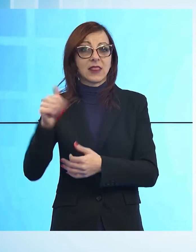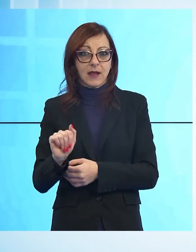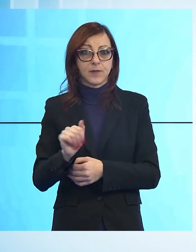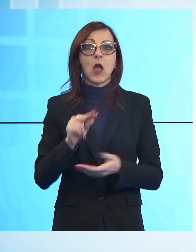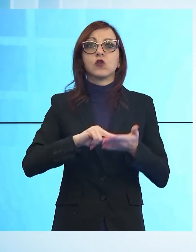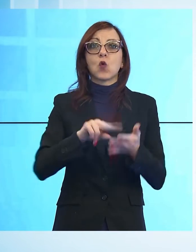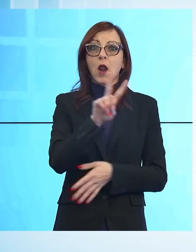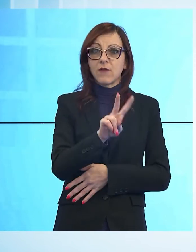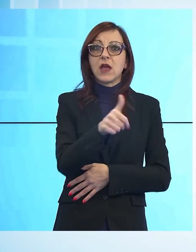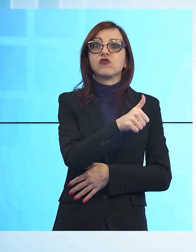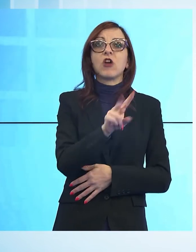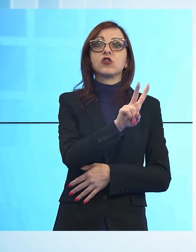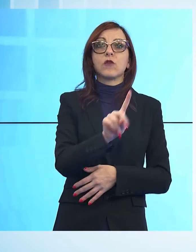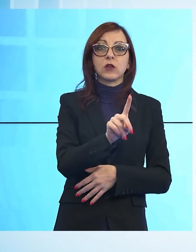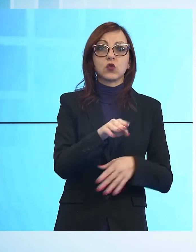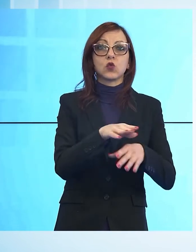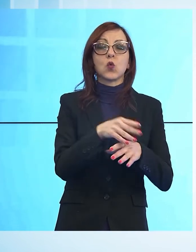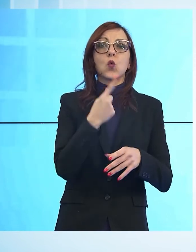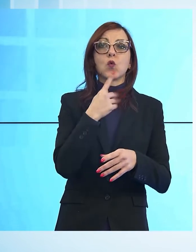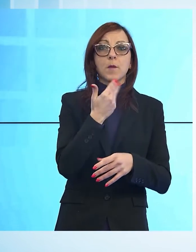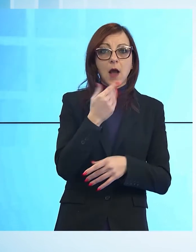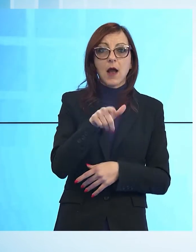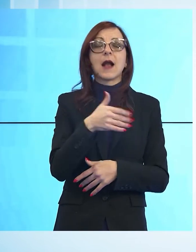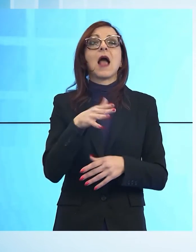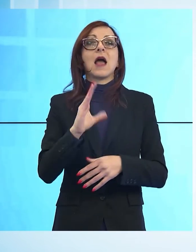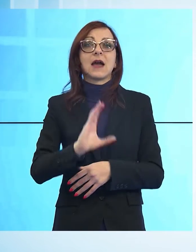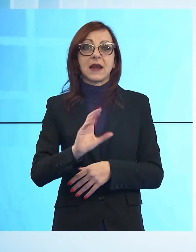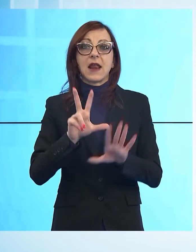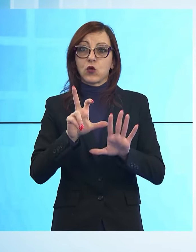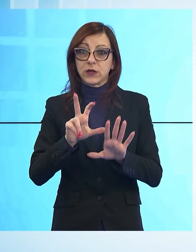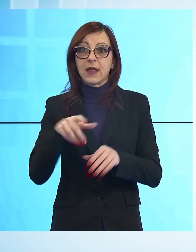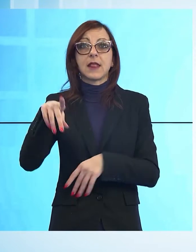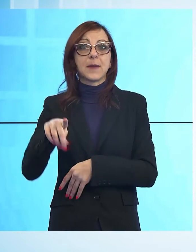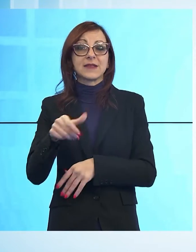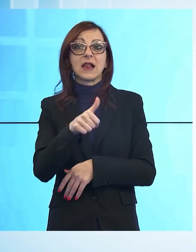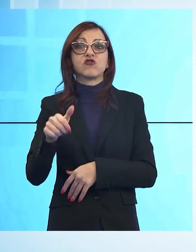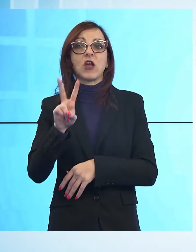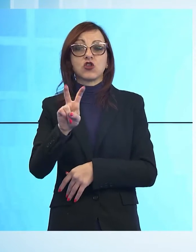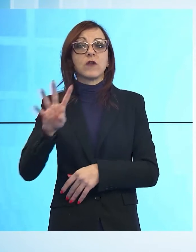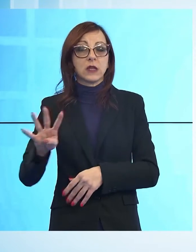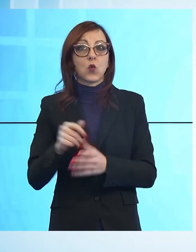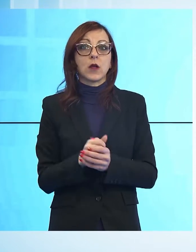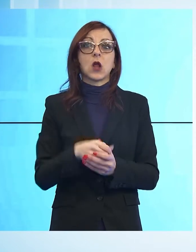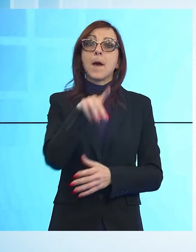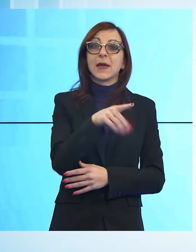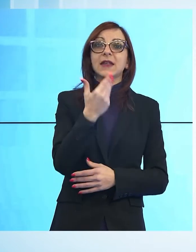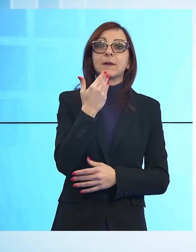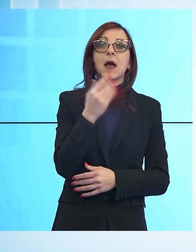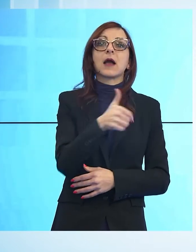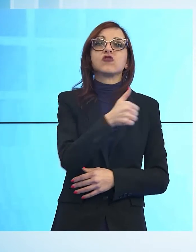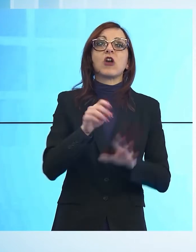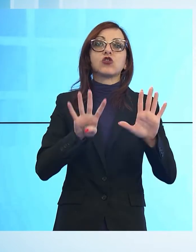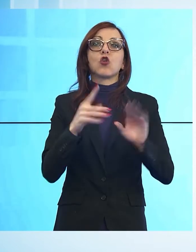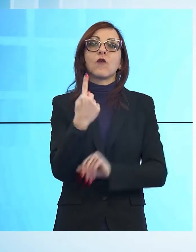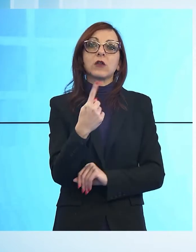restano vuoti 121 banchi, al Carrara 80, al Passaglia 124. Al Pertini mancano 191 ragazzi e